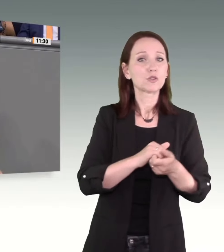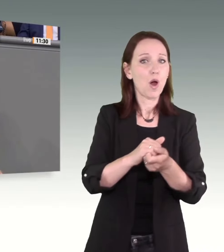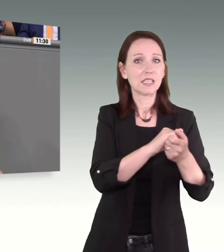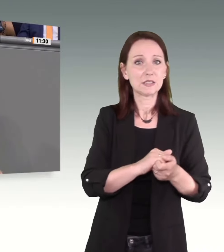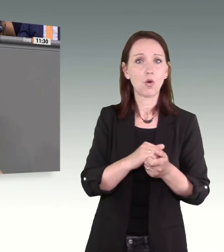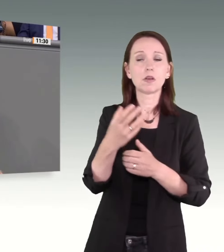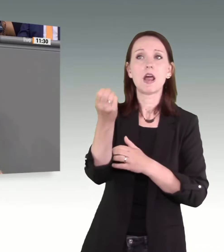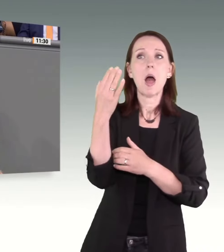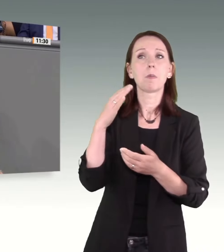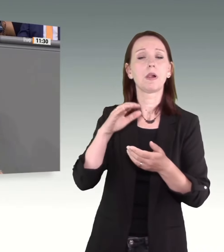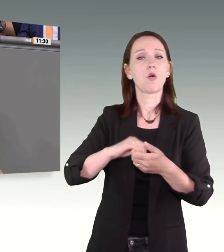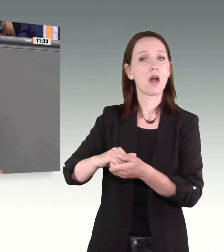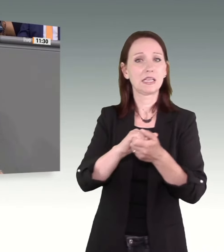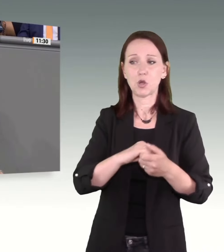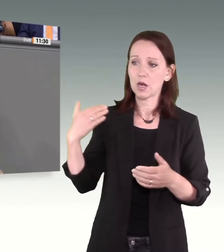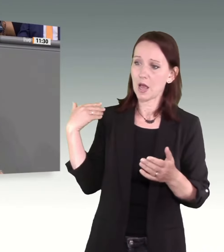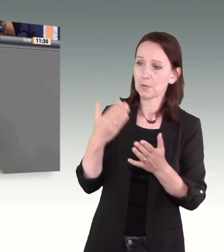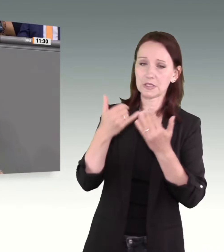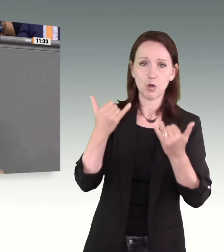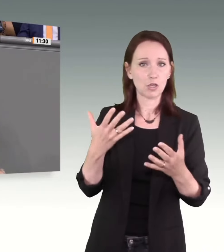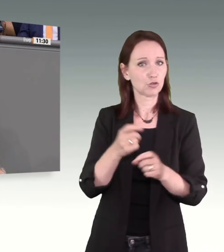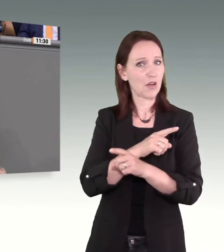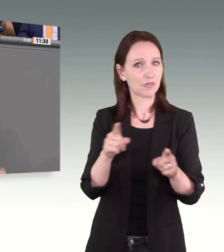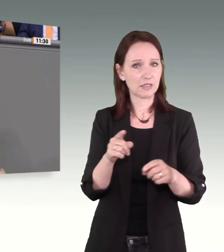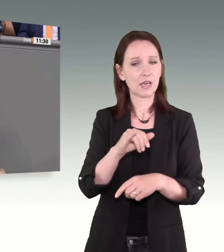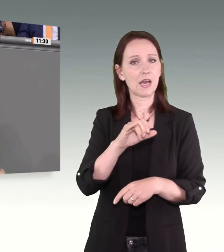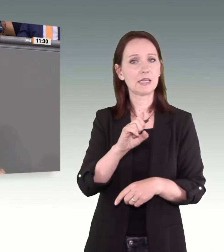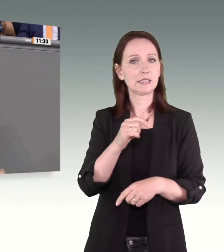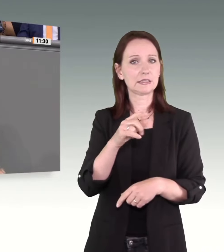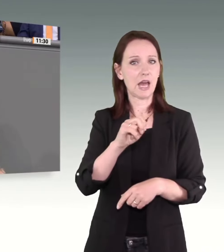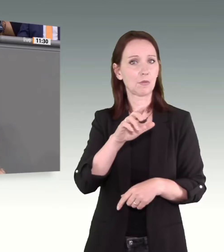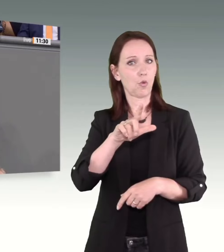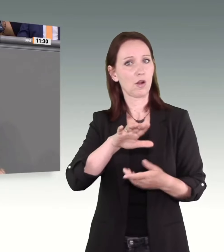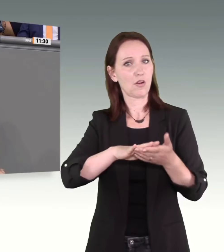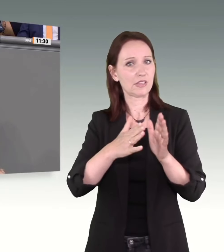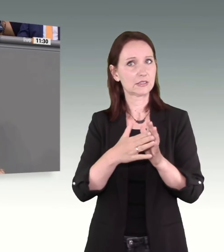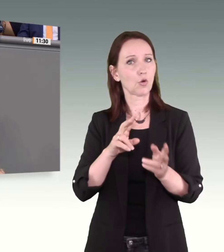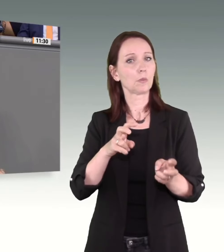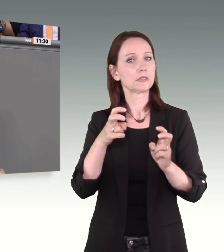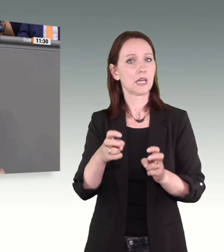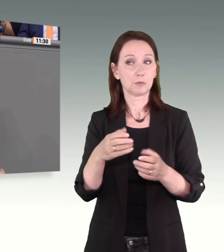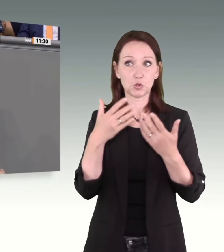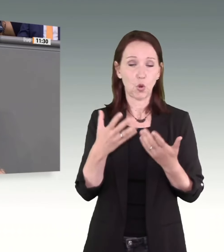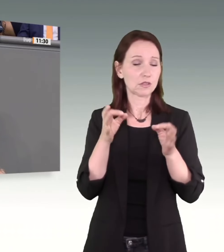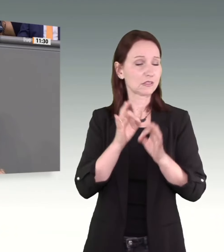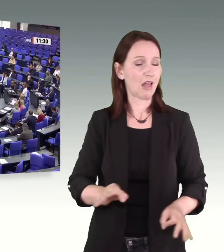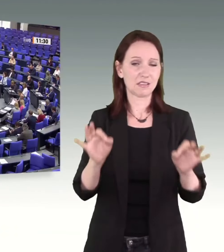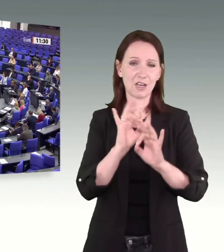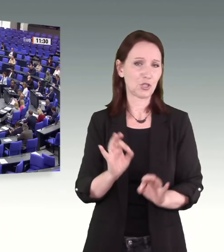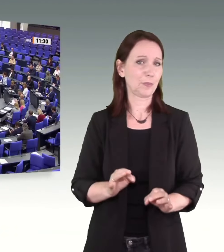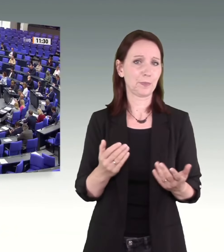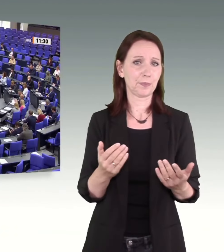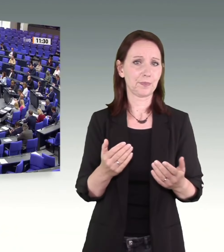geschafft, die Istanbul-Konvention entsprechend auch umzusetzen. Das ist einfach ein Skandal. Deutschland